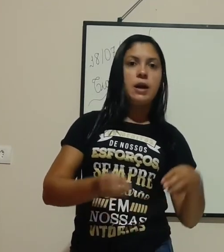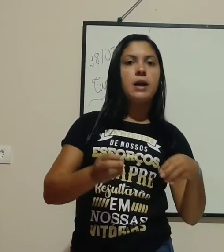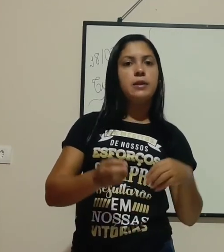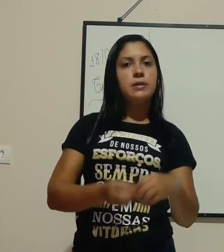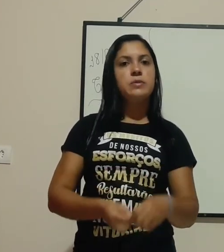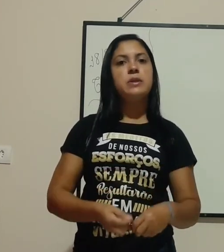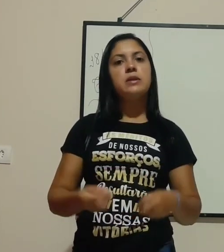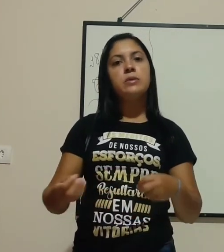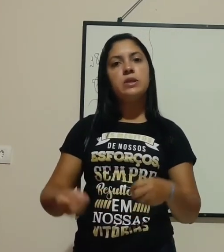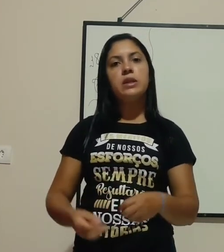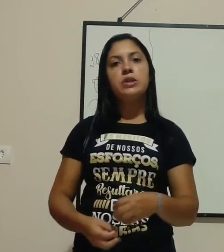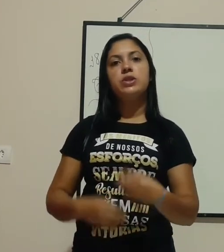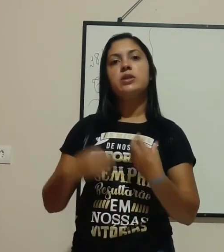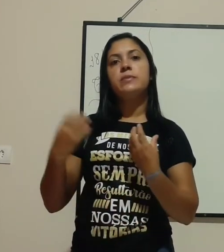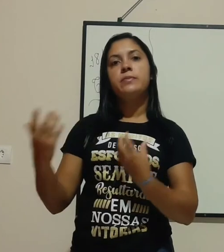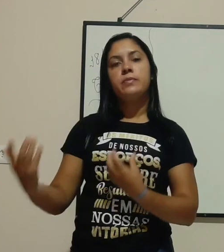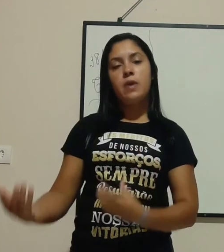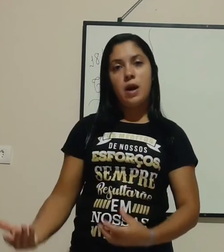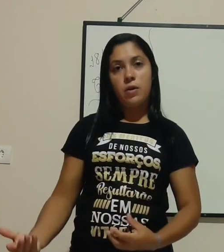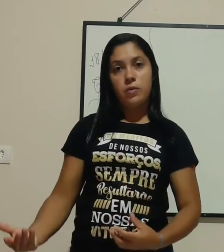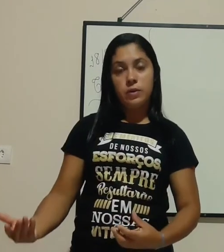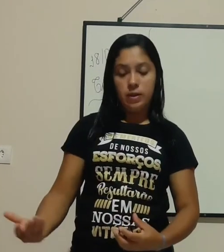a transmissão de energia acontece.